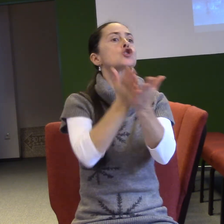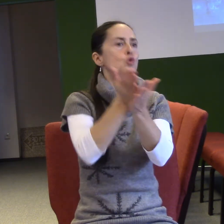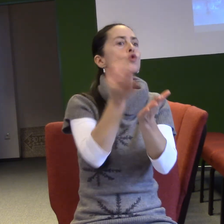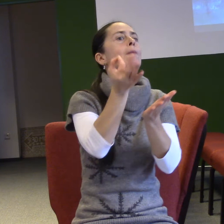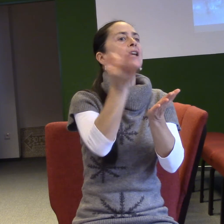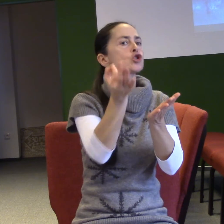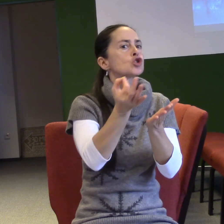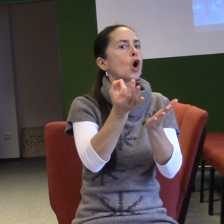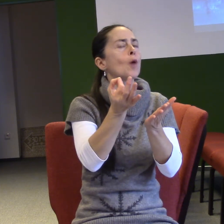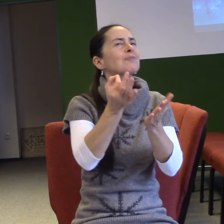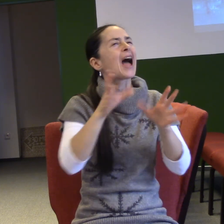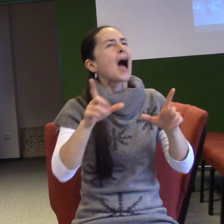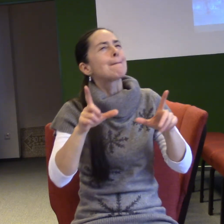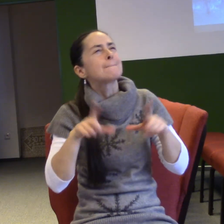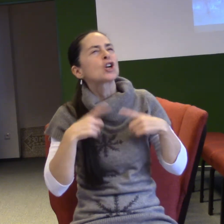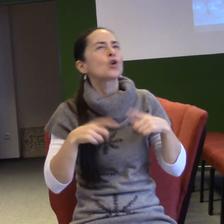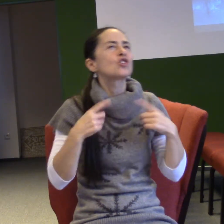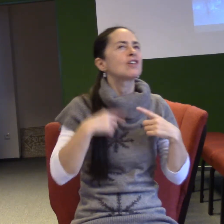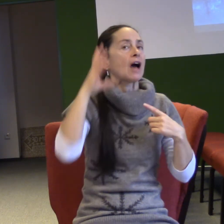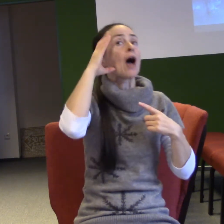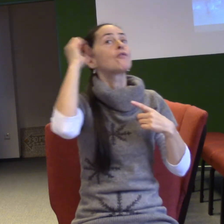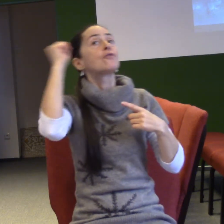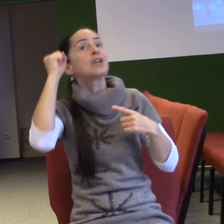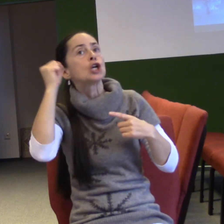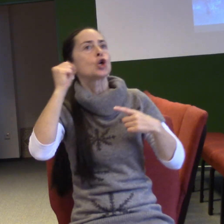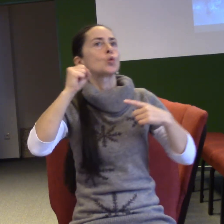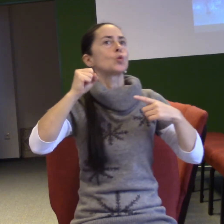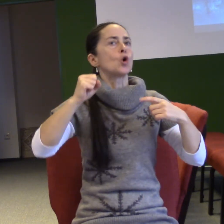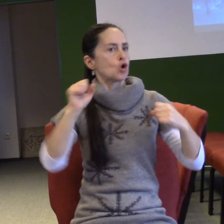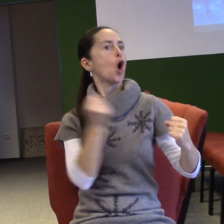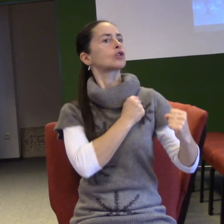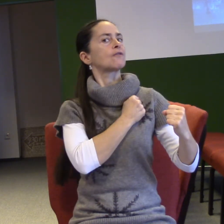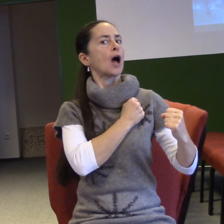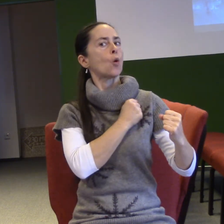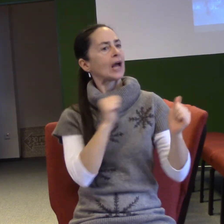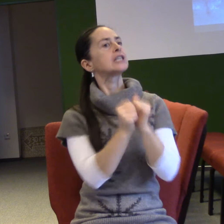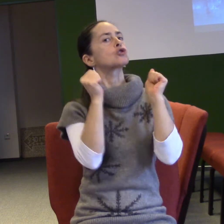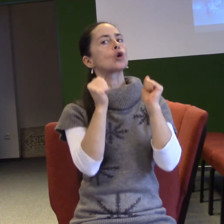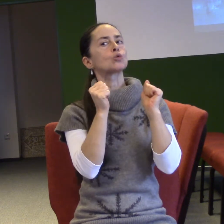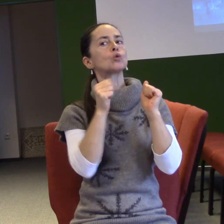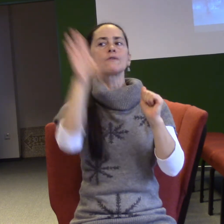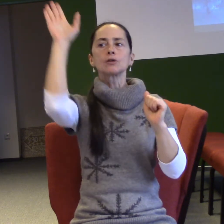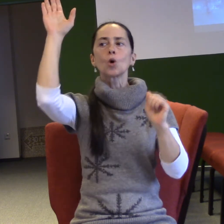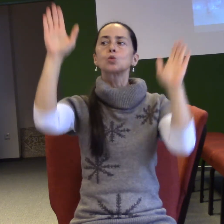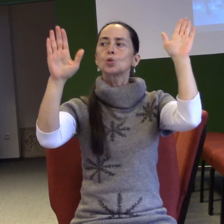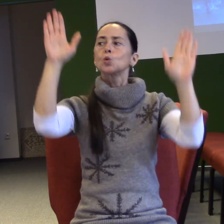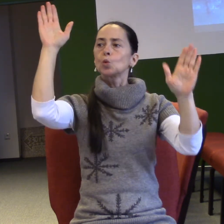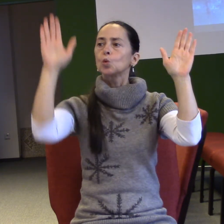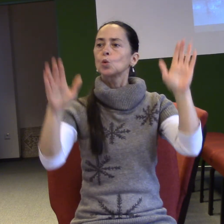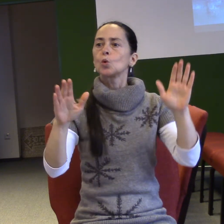jistotu, víru od vám? Výborně. A já věřím, že Bůh chce, aby